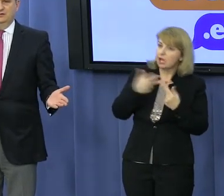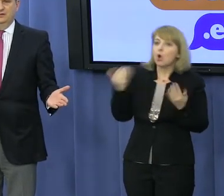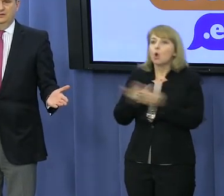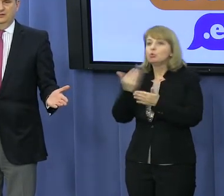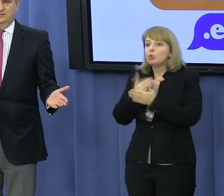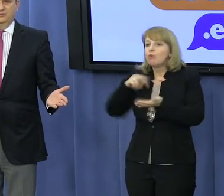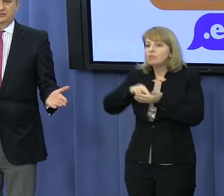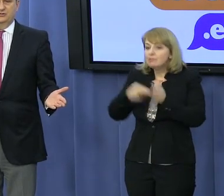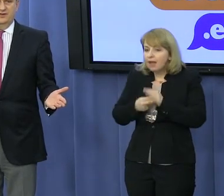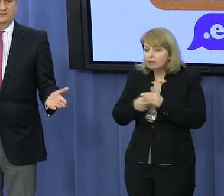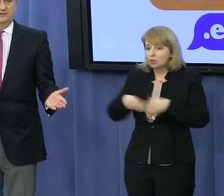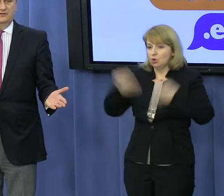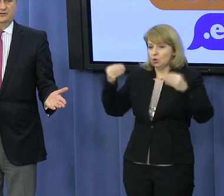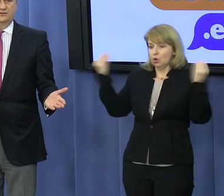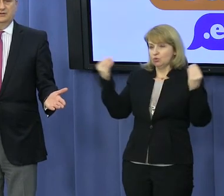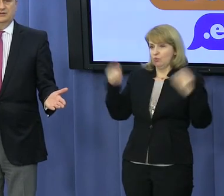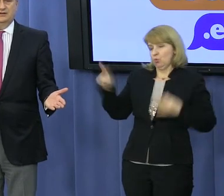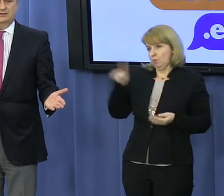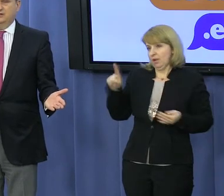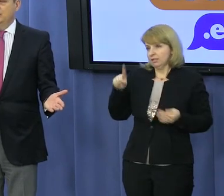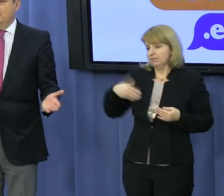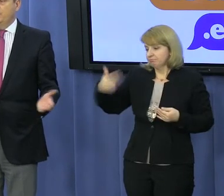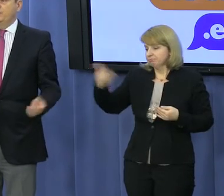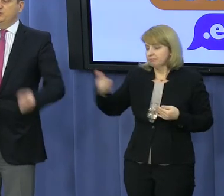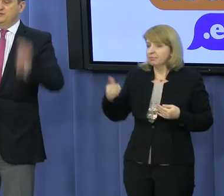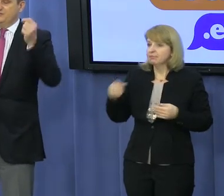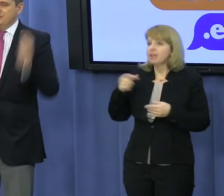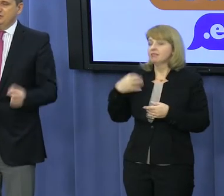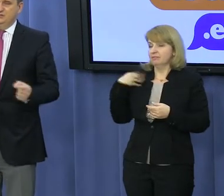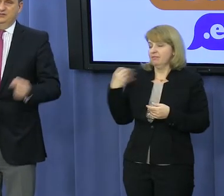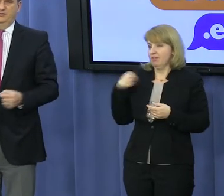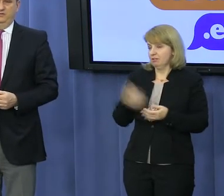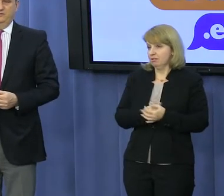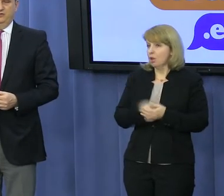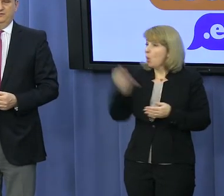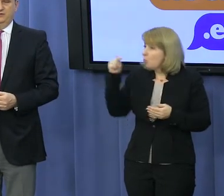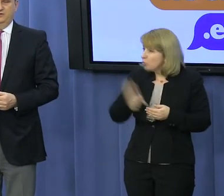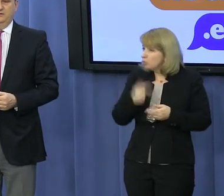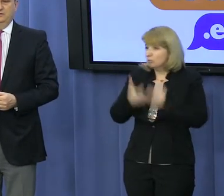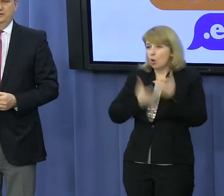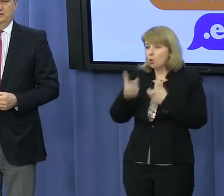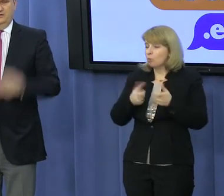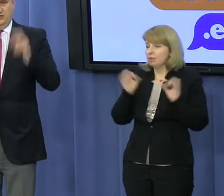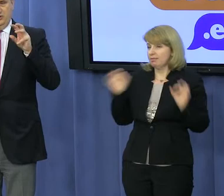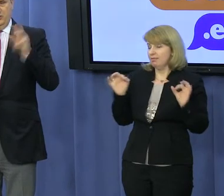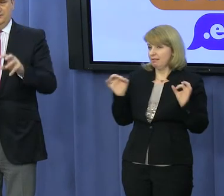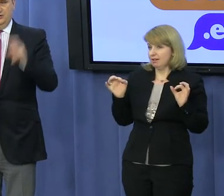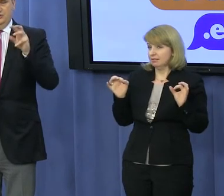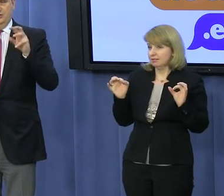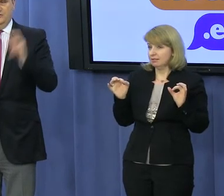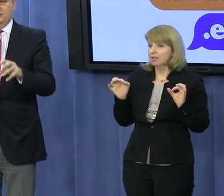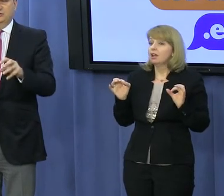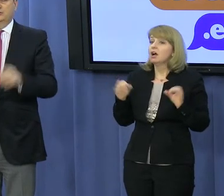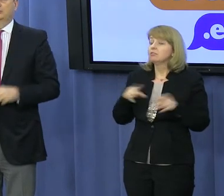strategii rozwoju naszego państwa w kolejnych latach. My powinniśmy za wszelką cenę próbować wydostać w tej chwili właśnie od